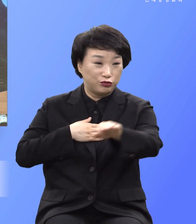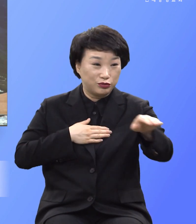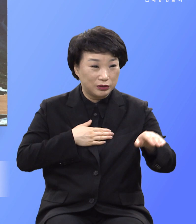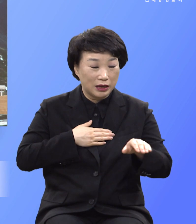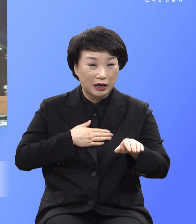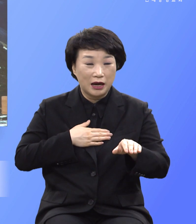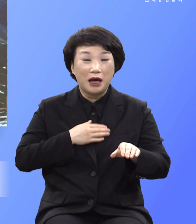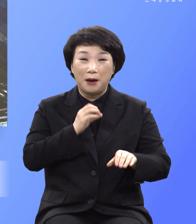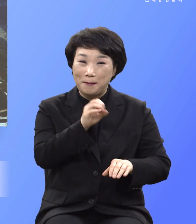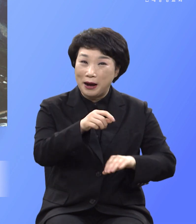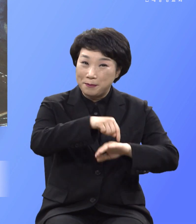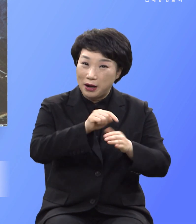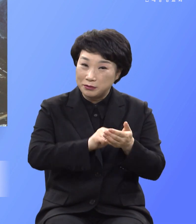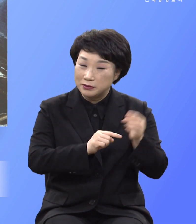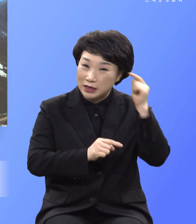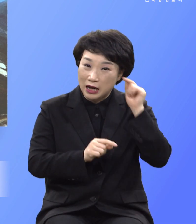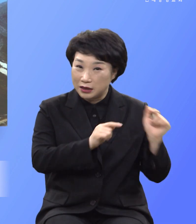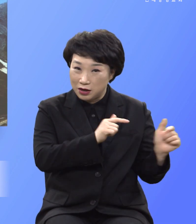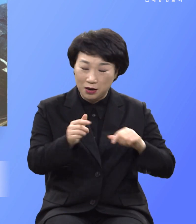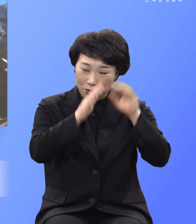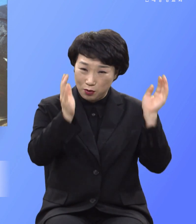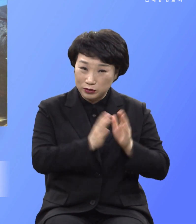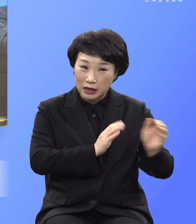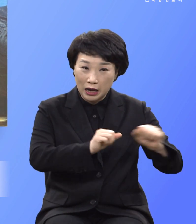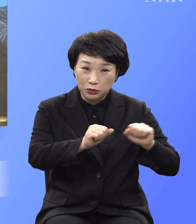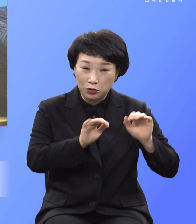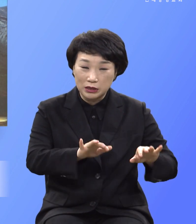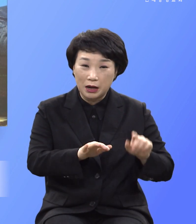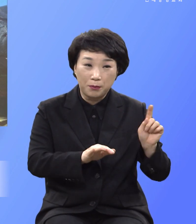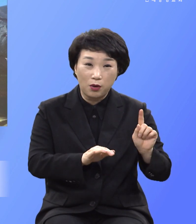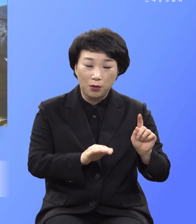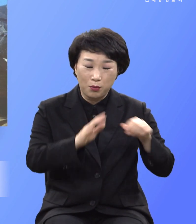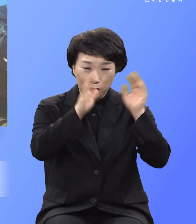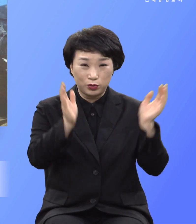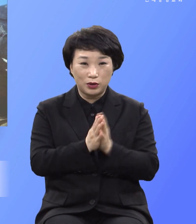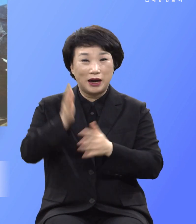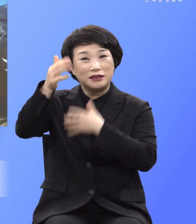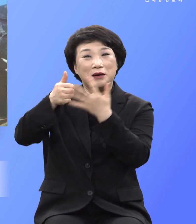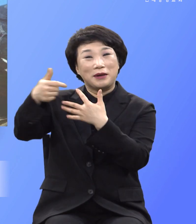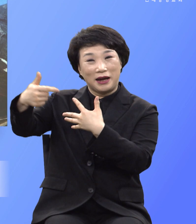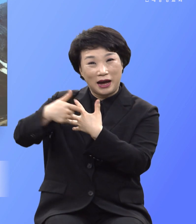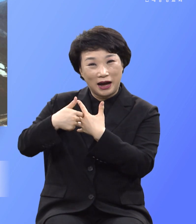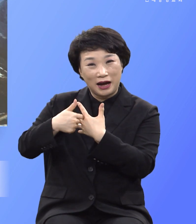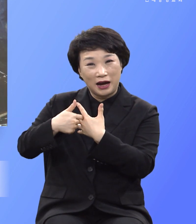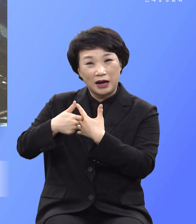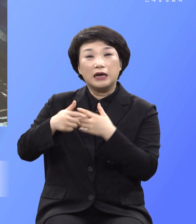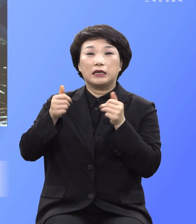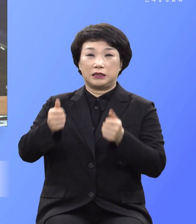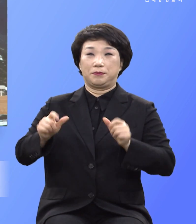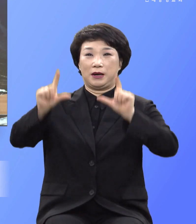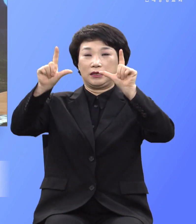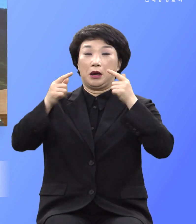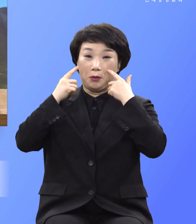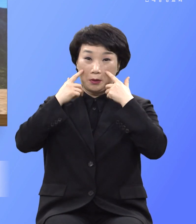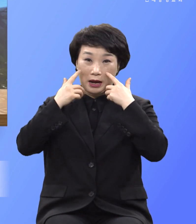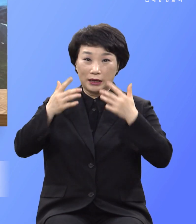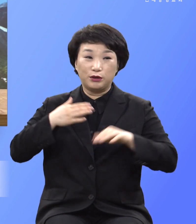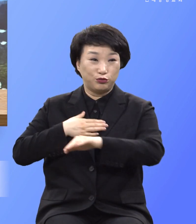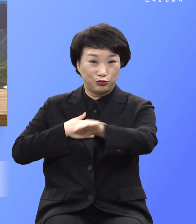어떻게 작동하는지 다 알고 심판날에 정확하게